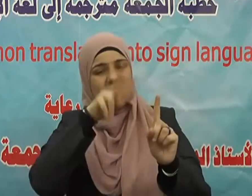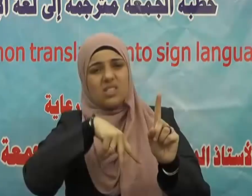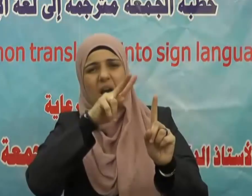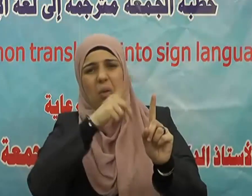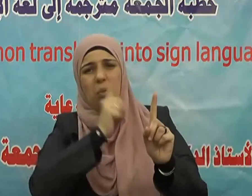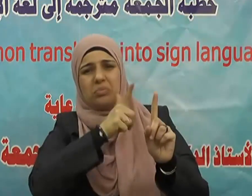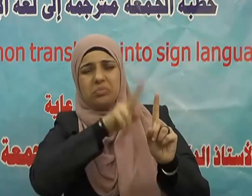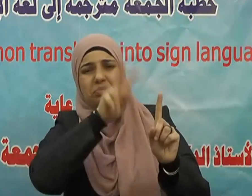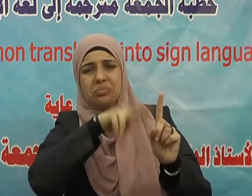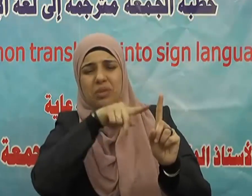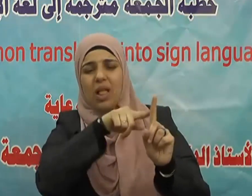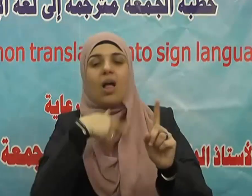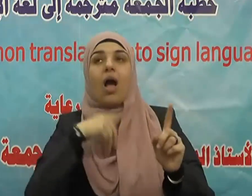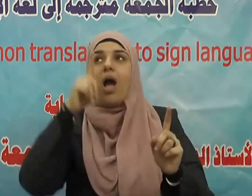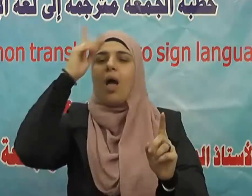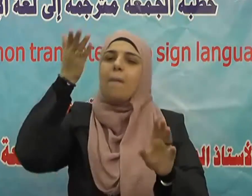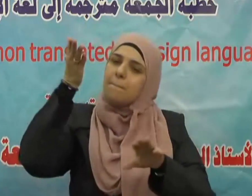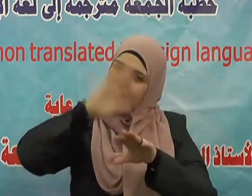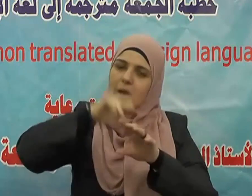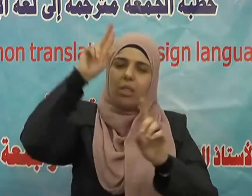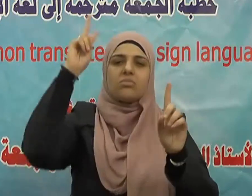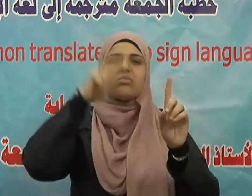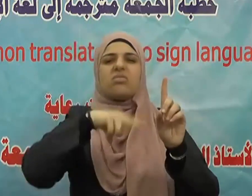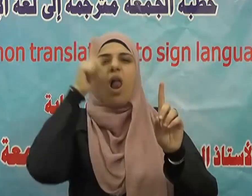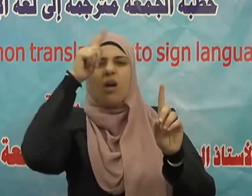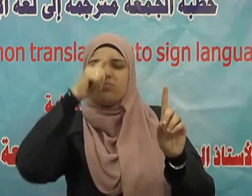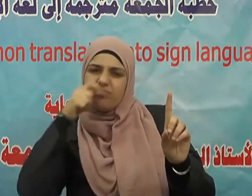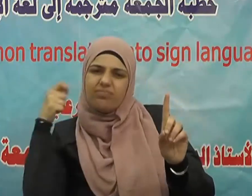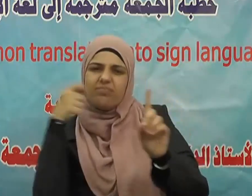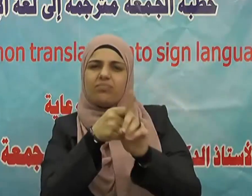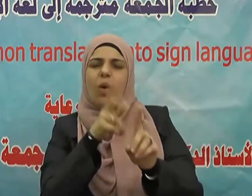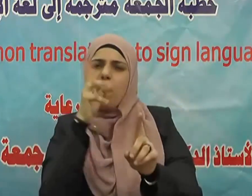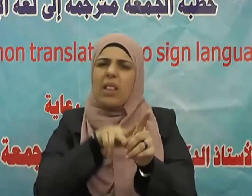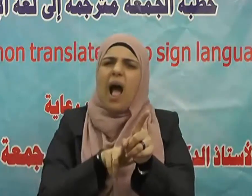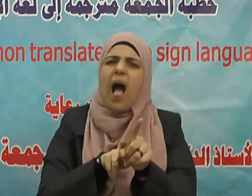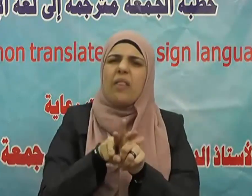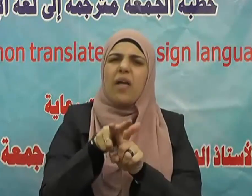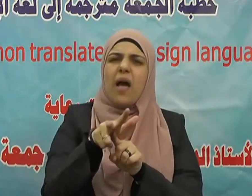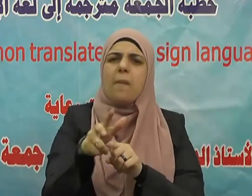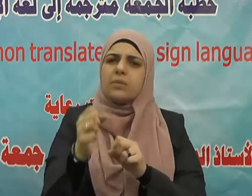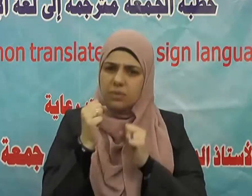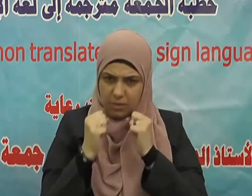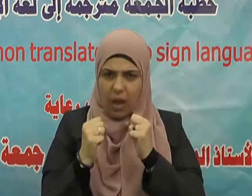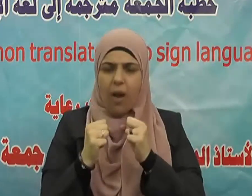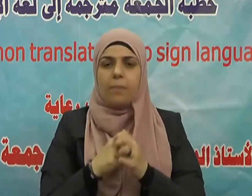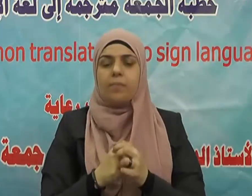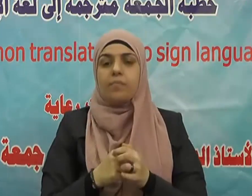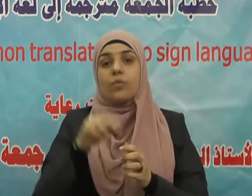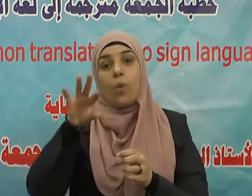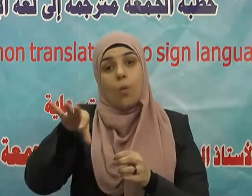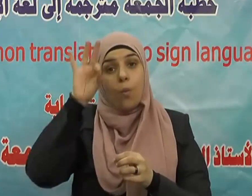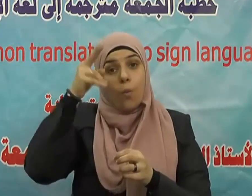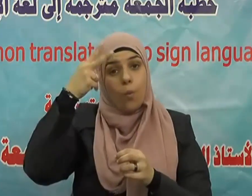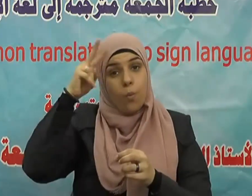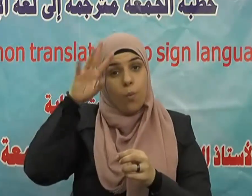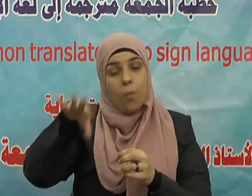رضي الله عنه قال لما أمرنا بالصدقة كنا نتحامل فجاء